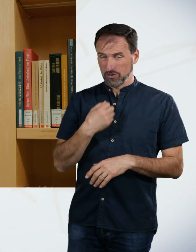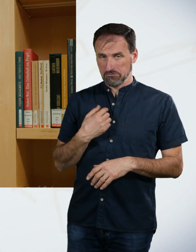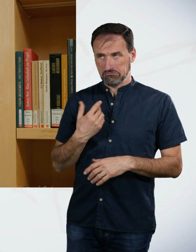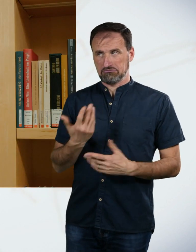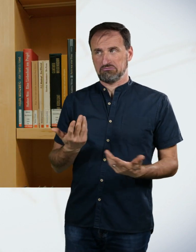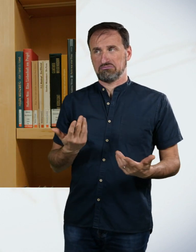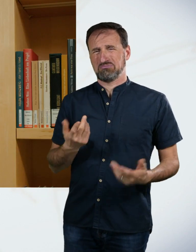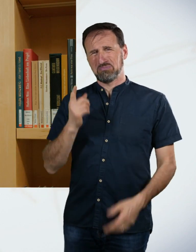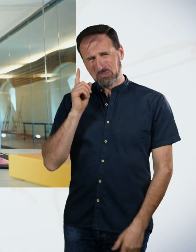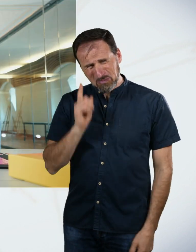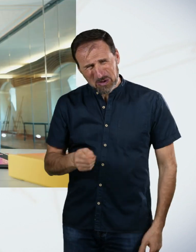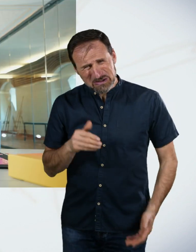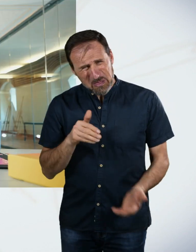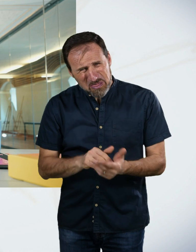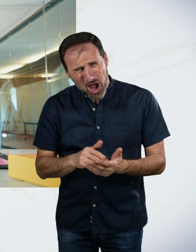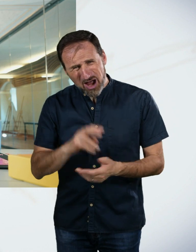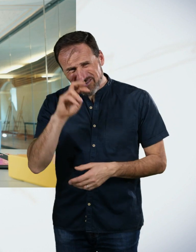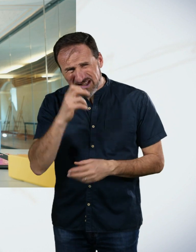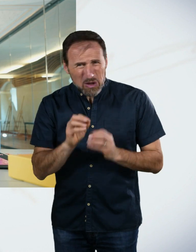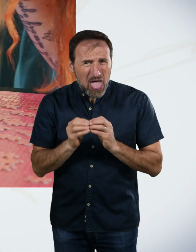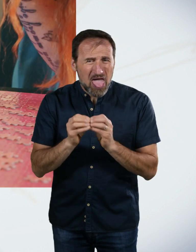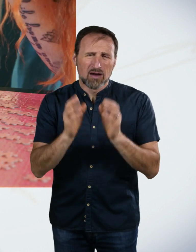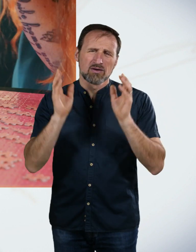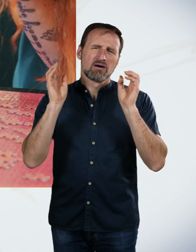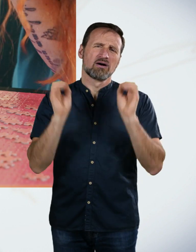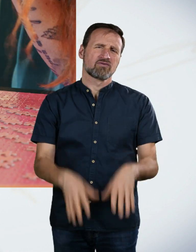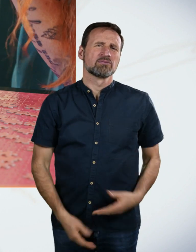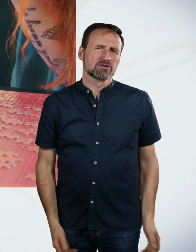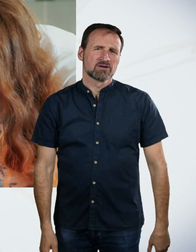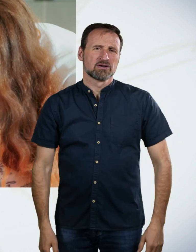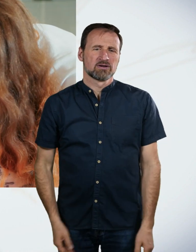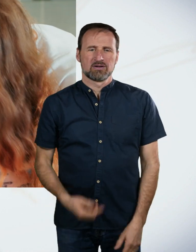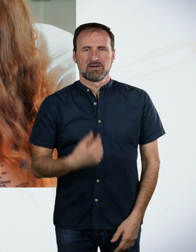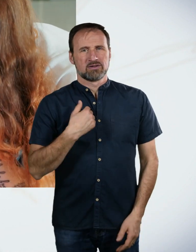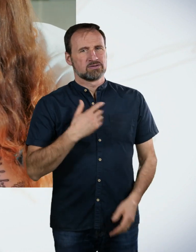jetzt wirklich noch durch? Irgendwann ist man verzweifelt. Ich wusste, das kann nicht mehr funktionieren.